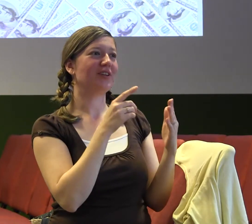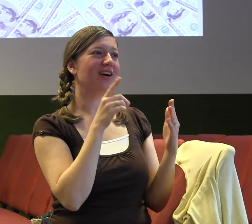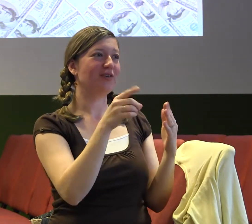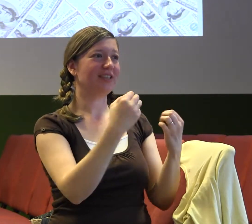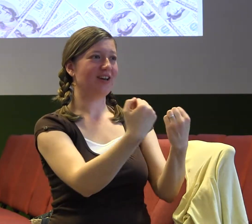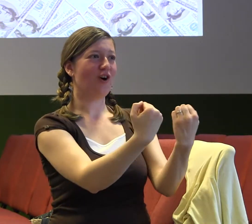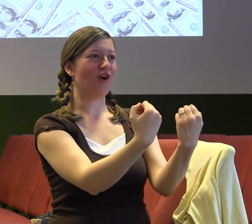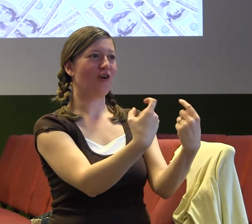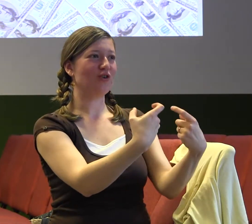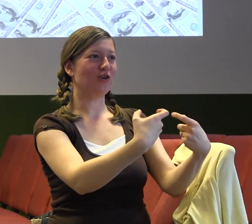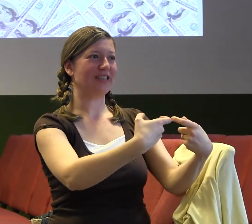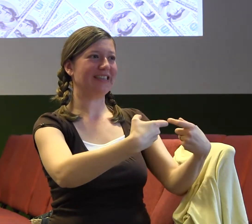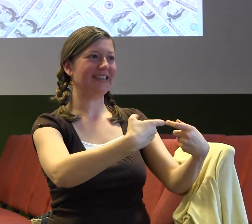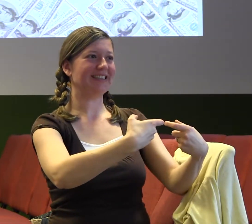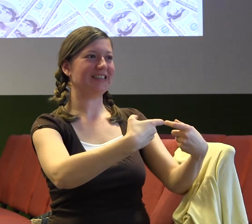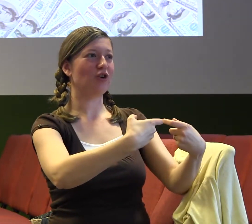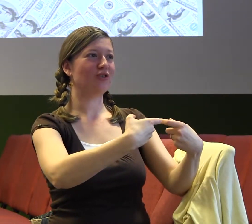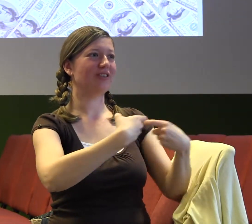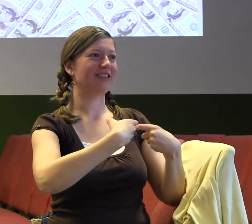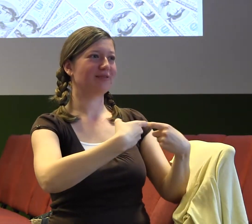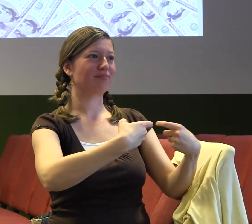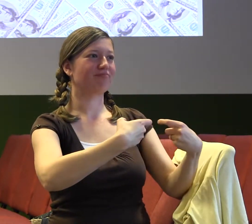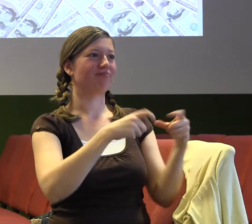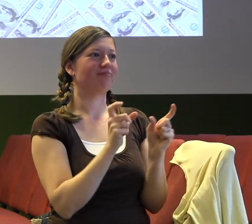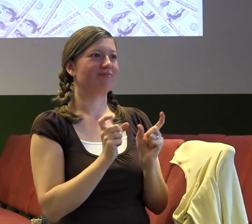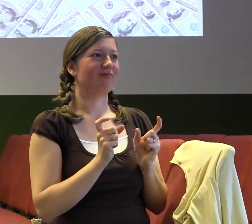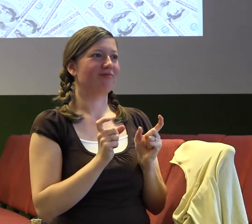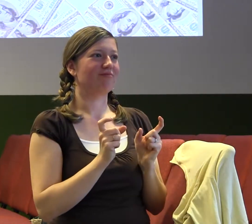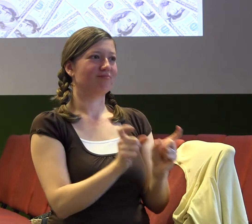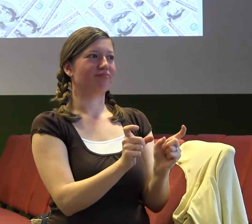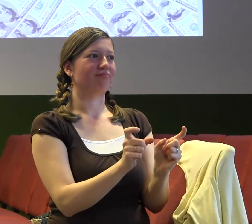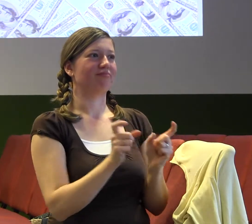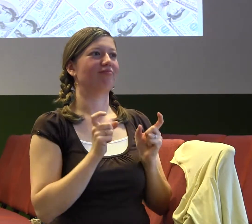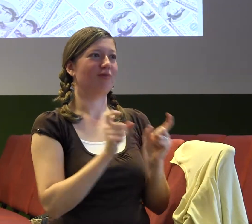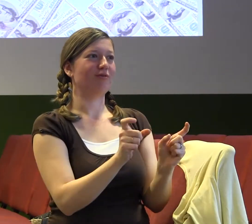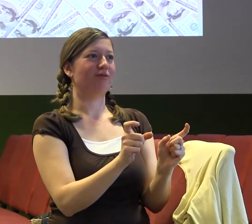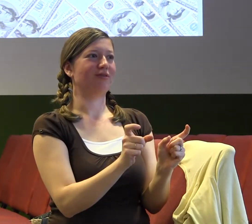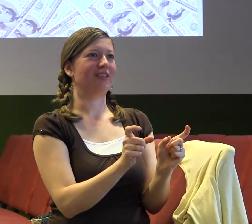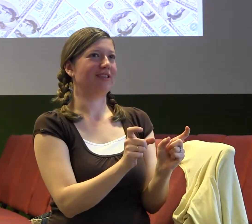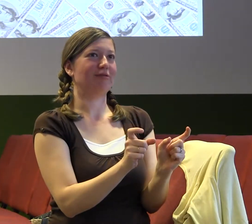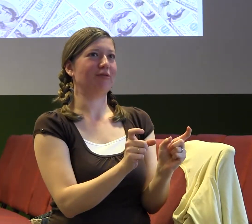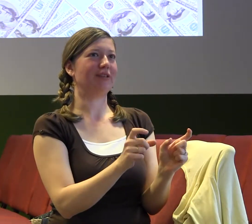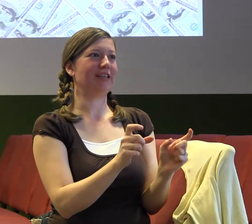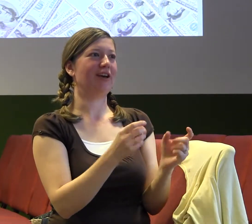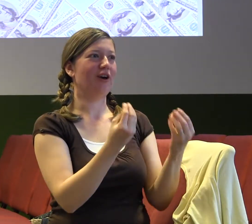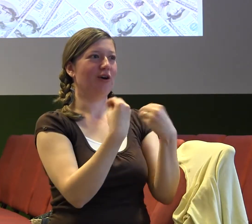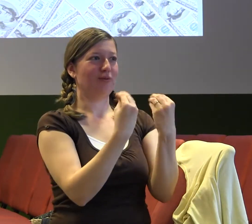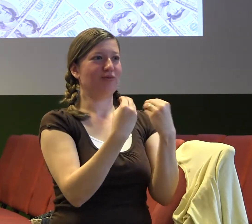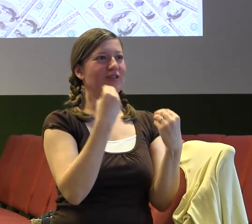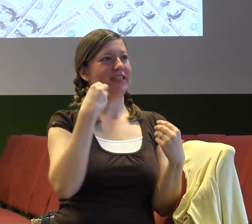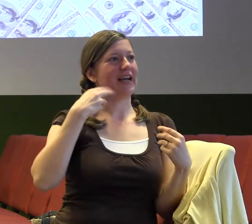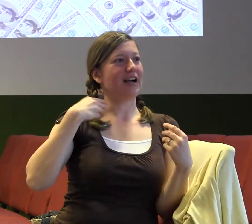Spoustu času musím strávit na přípravách, opravování domácích úloh, opravování testů,